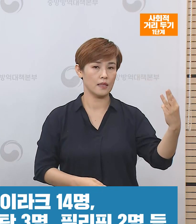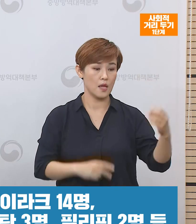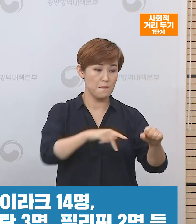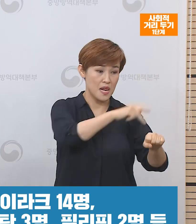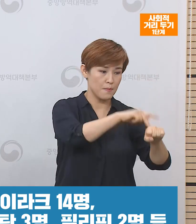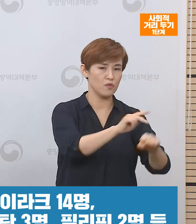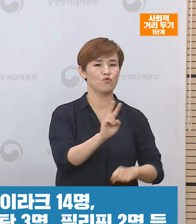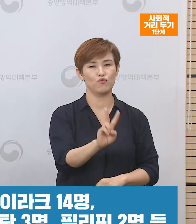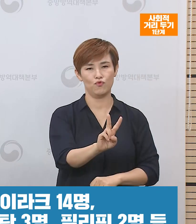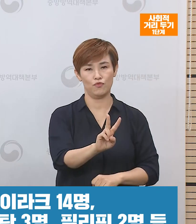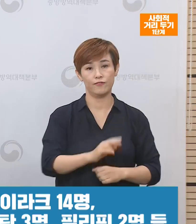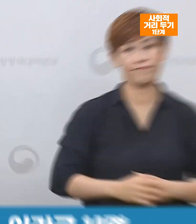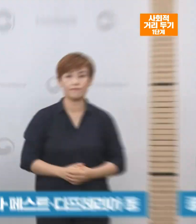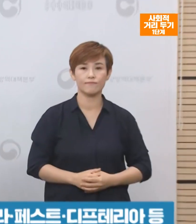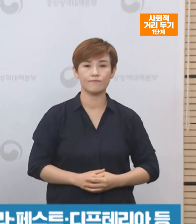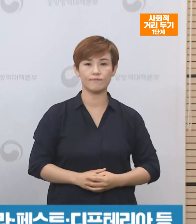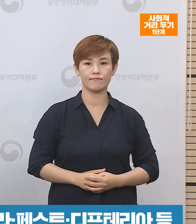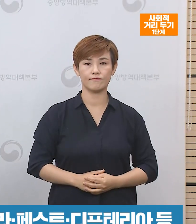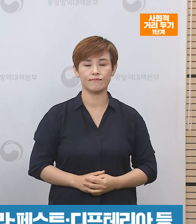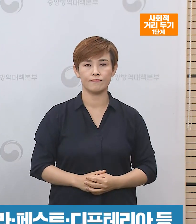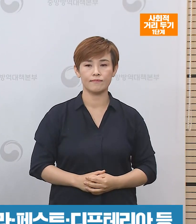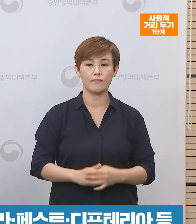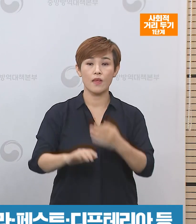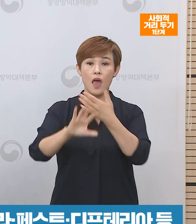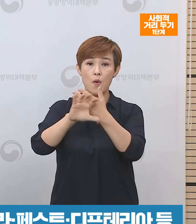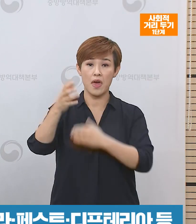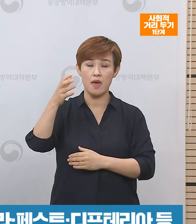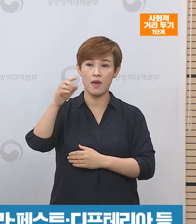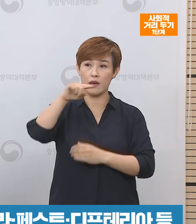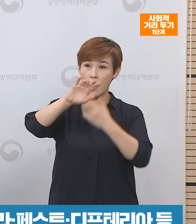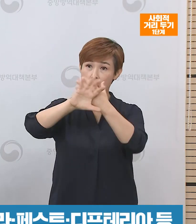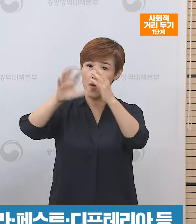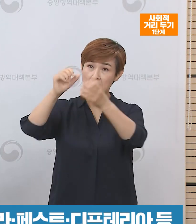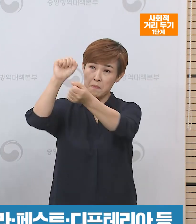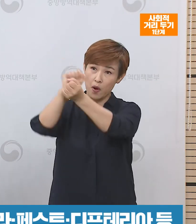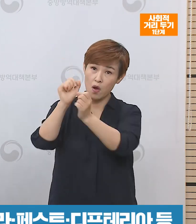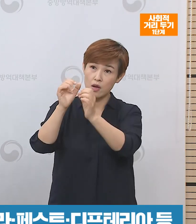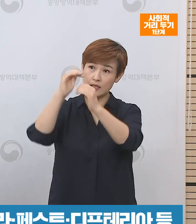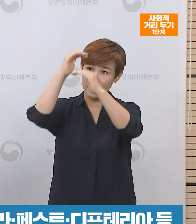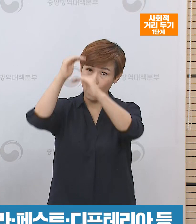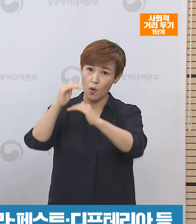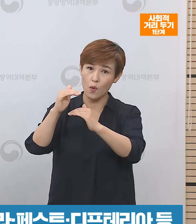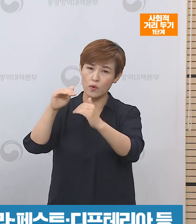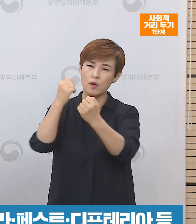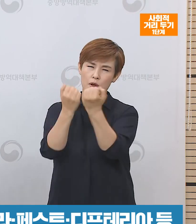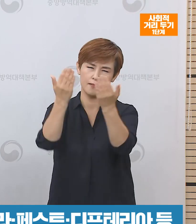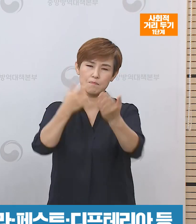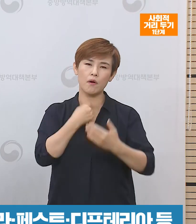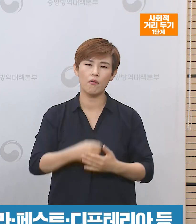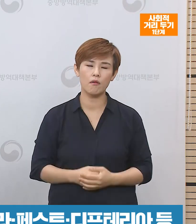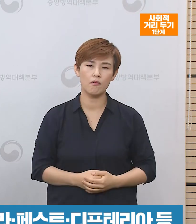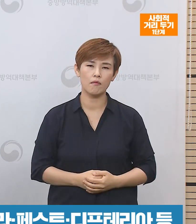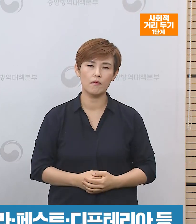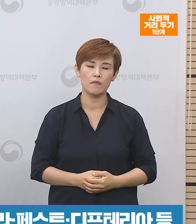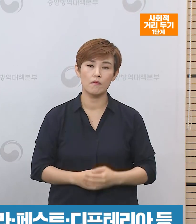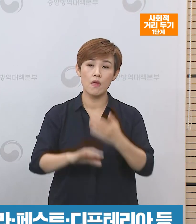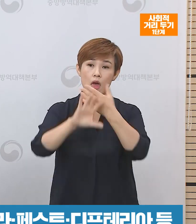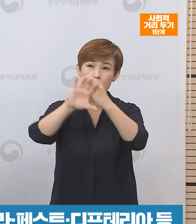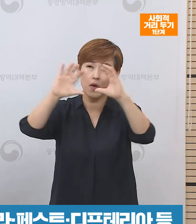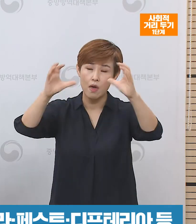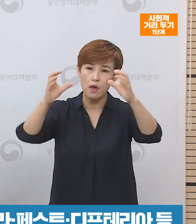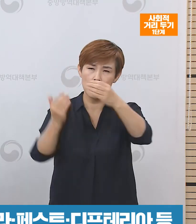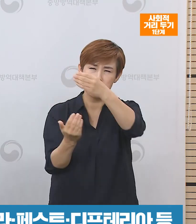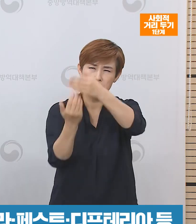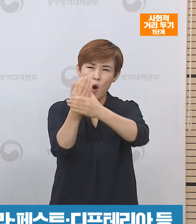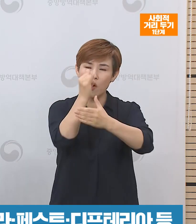필리핀이 2명 등입니다. 다음은 해외 감염병에 대해서 말씀드리겠습니다. 최근 해외에서 발생하고 있는